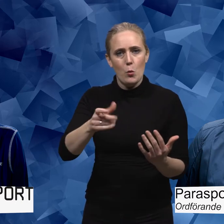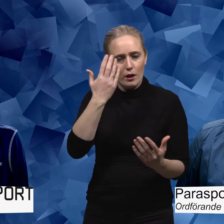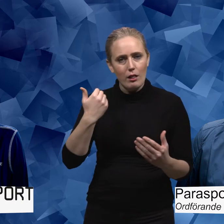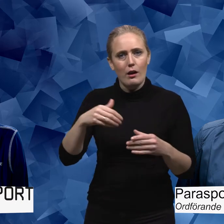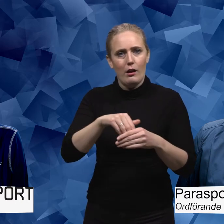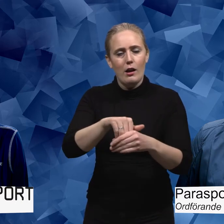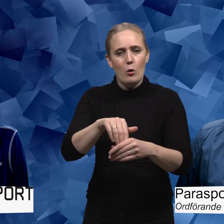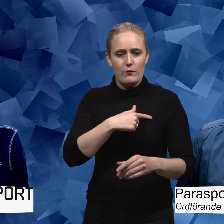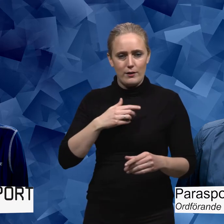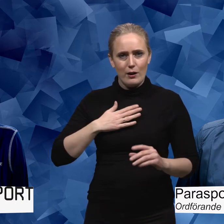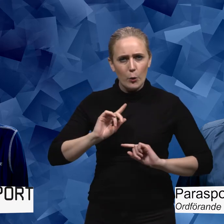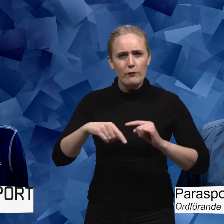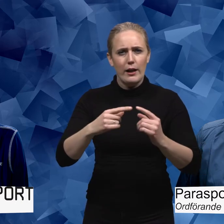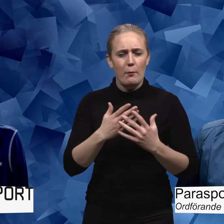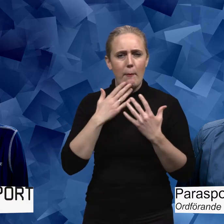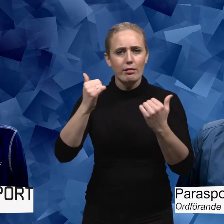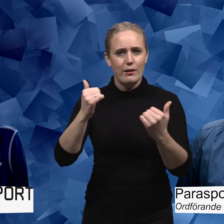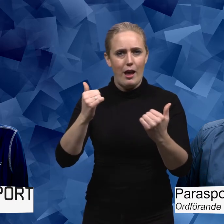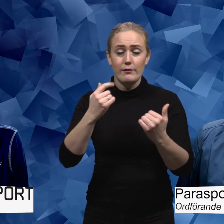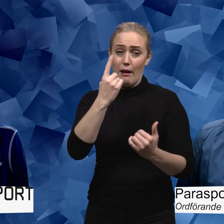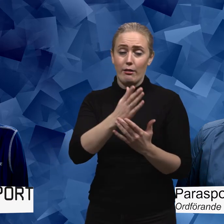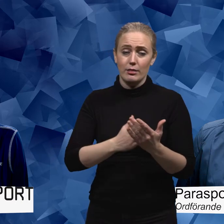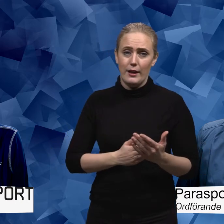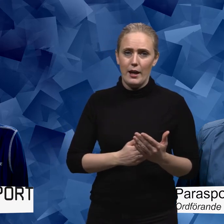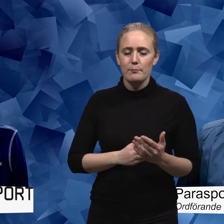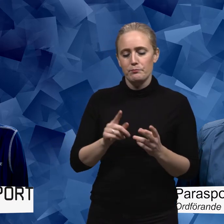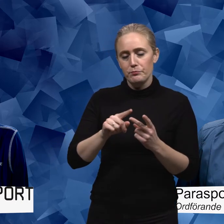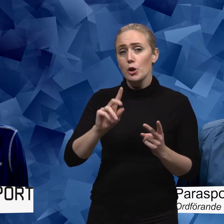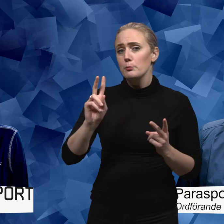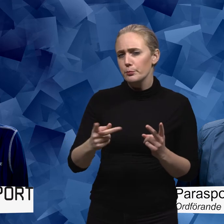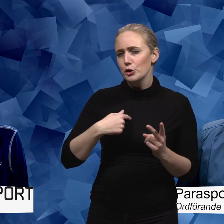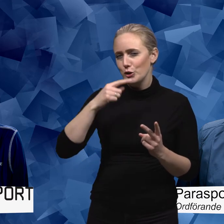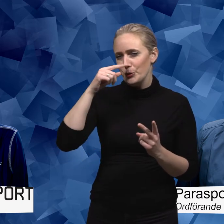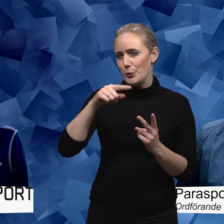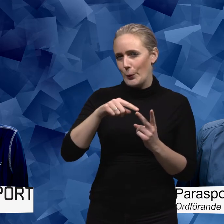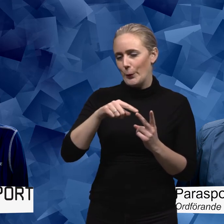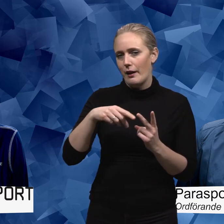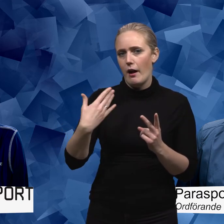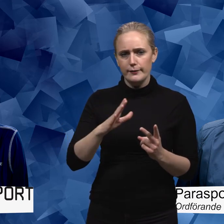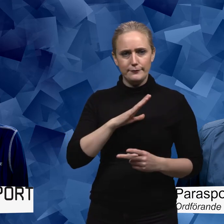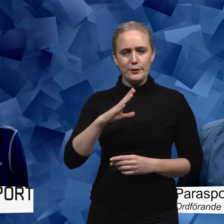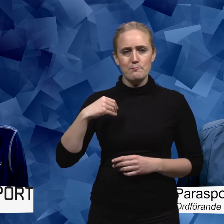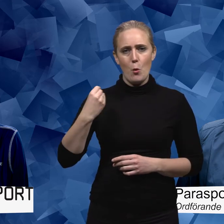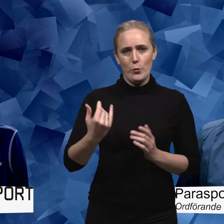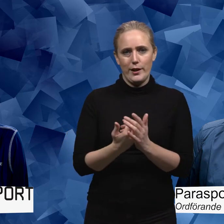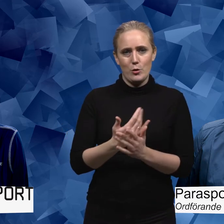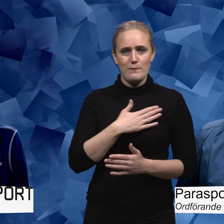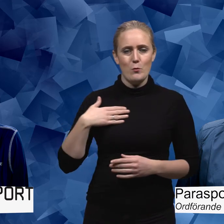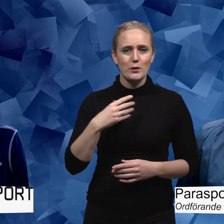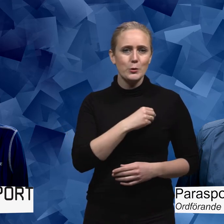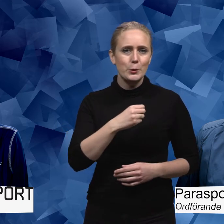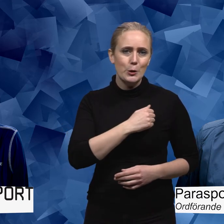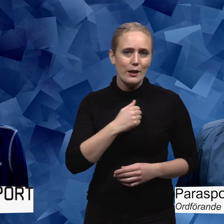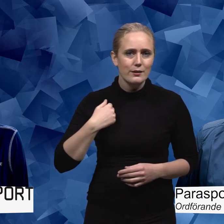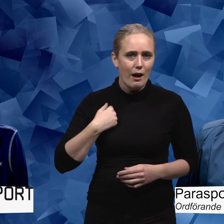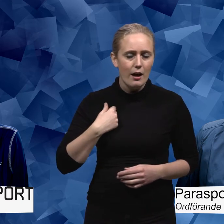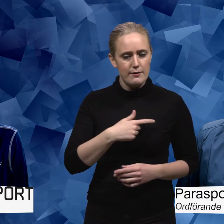utvecklas och blir bättre. Så det är en del i det. En annan sak som jag är väldigt stolt över är att det finns ett mod i